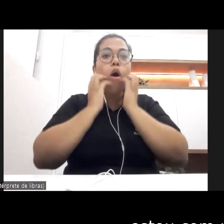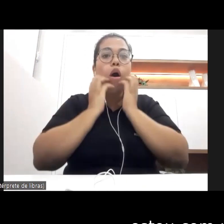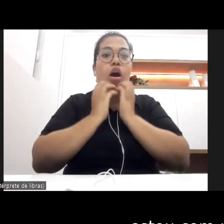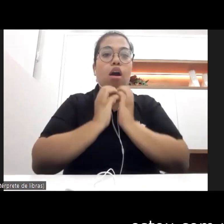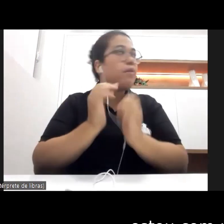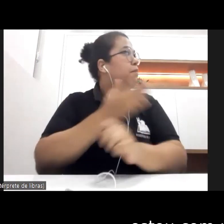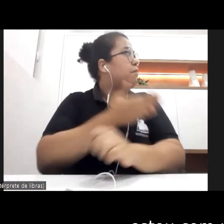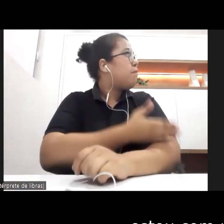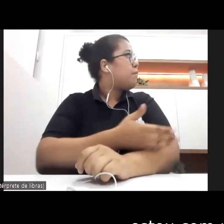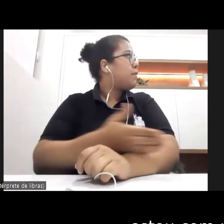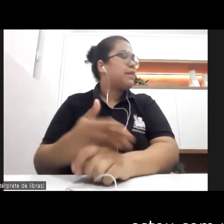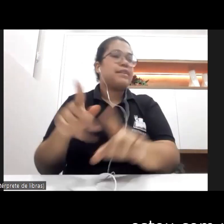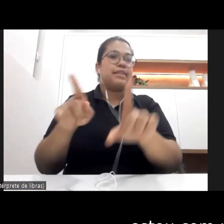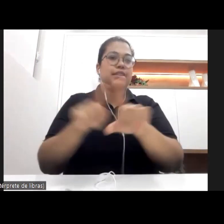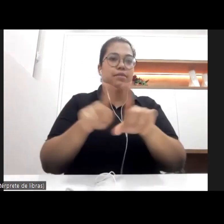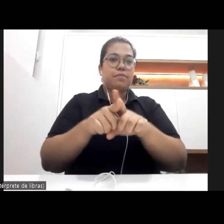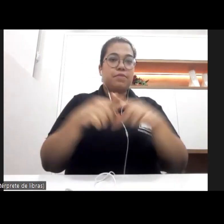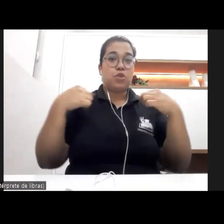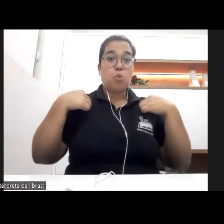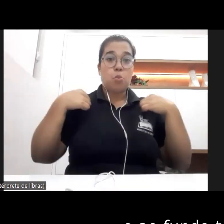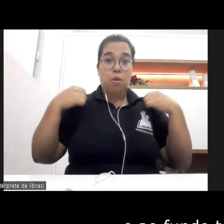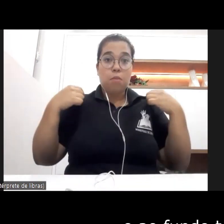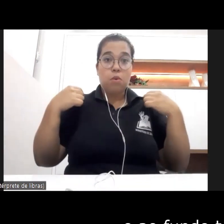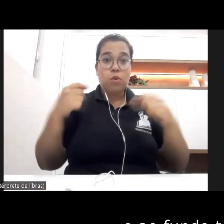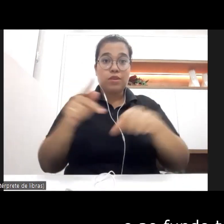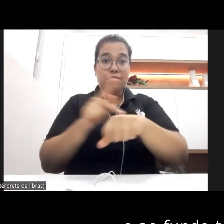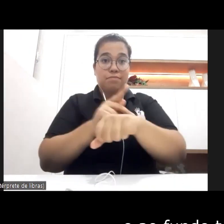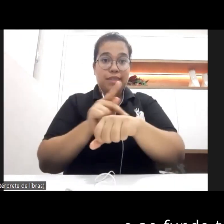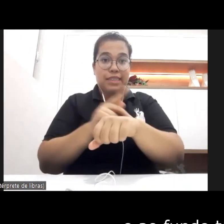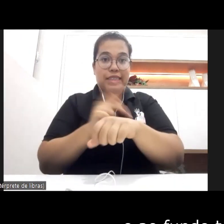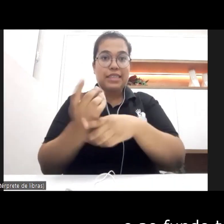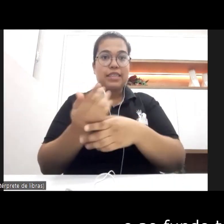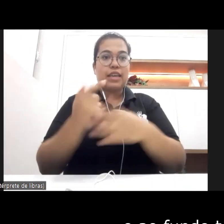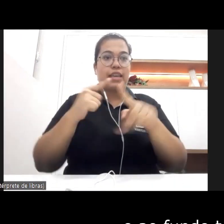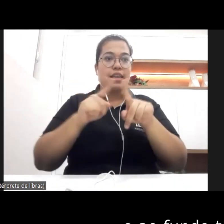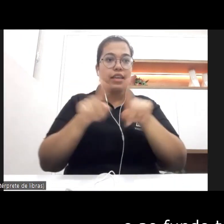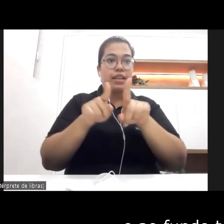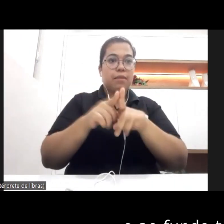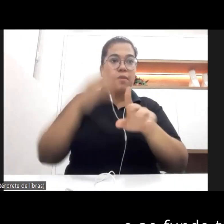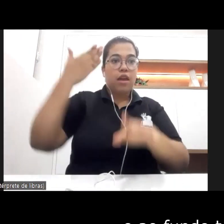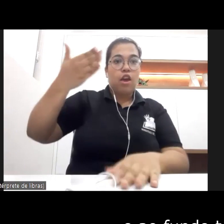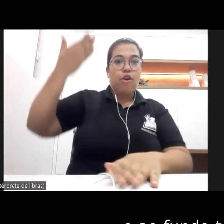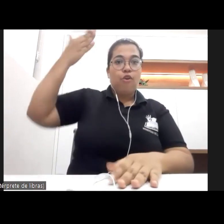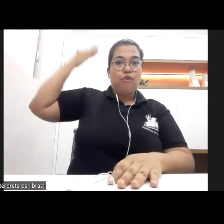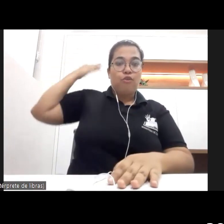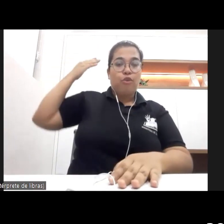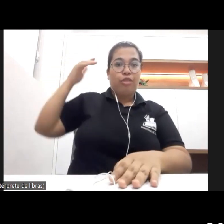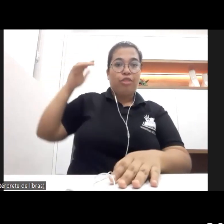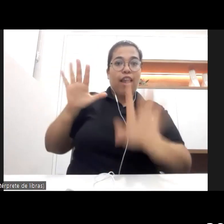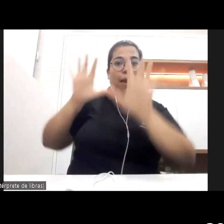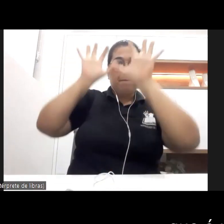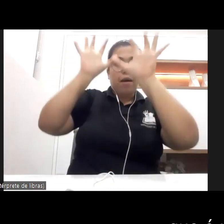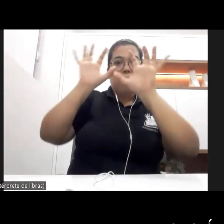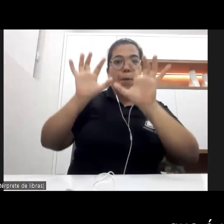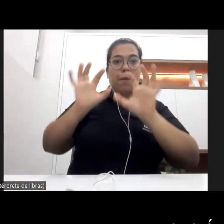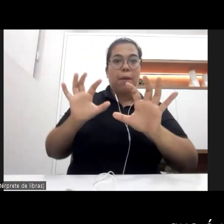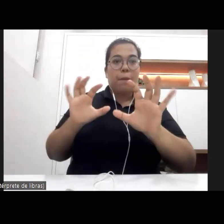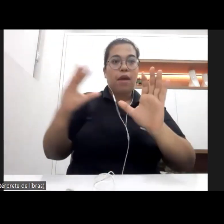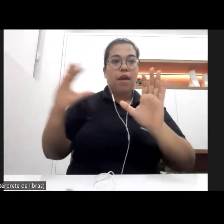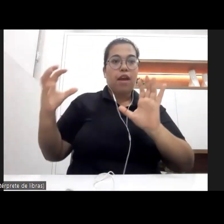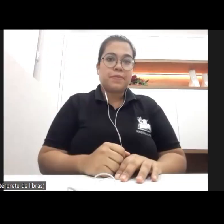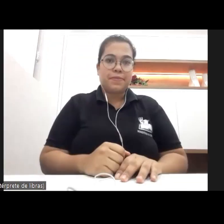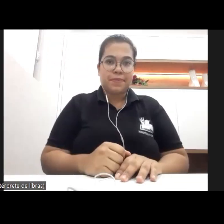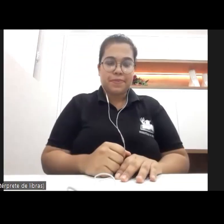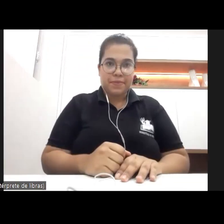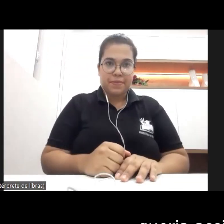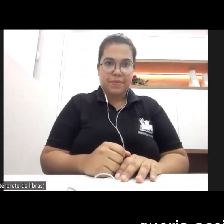estou com uma blusa preta e ao fundo tem uma estante acoplada aqui a um armário.